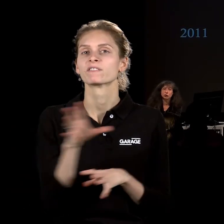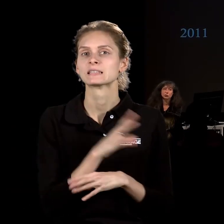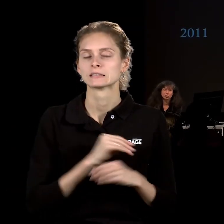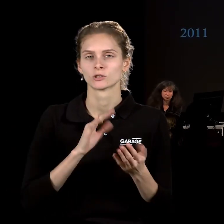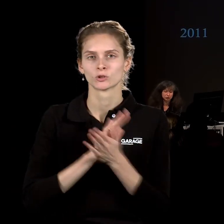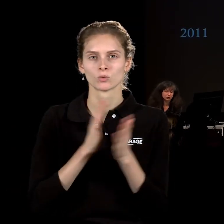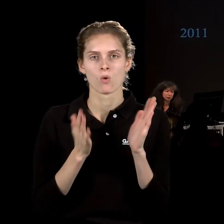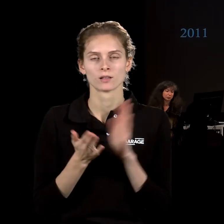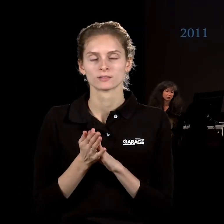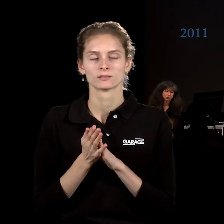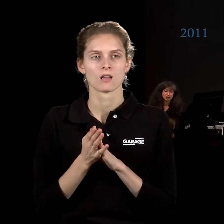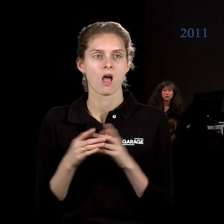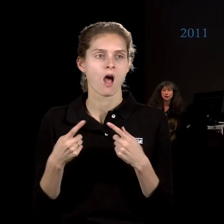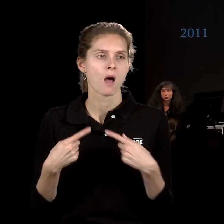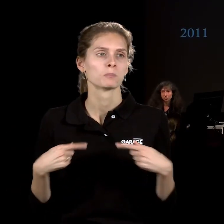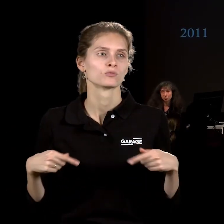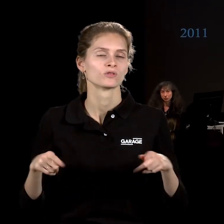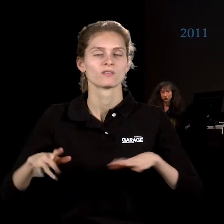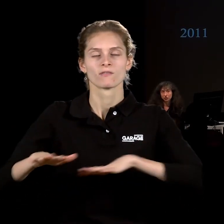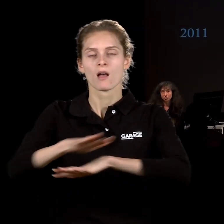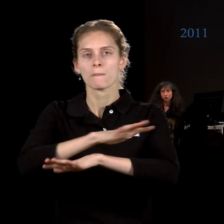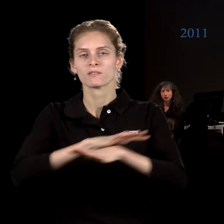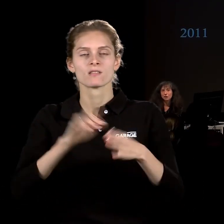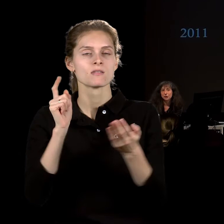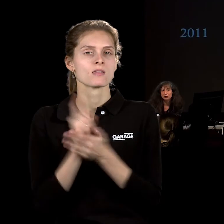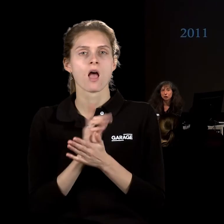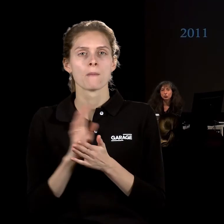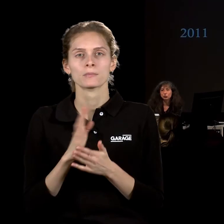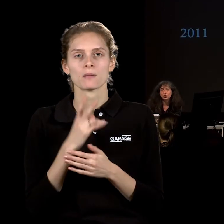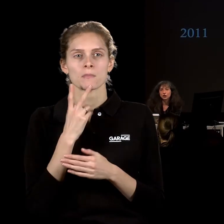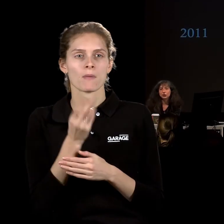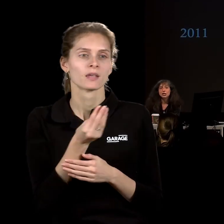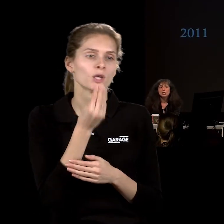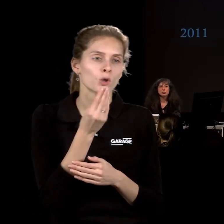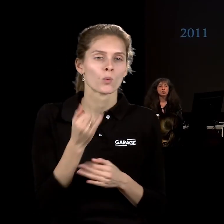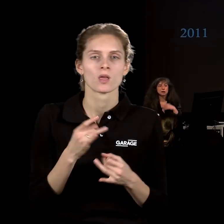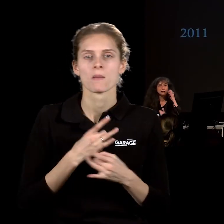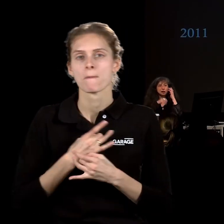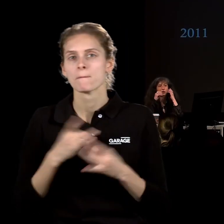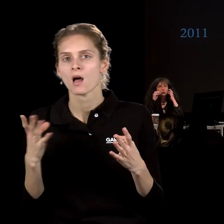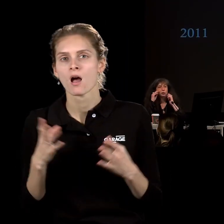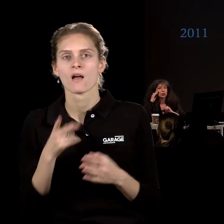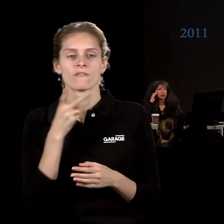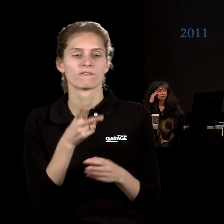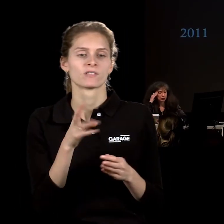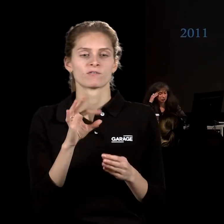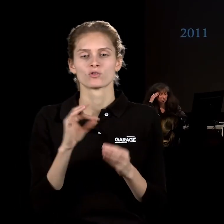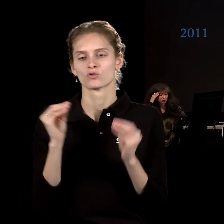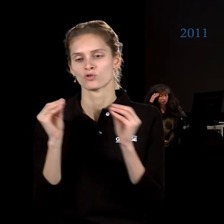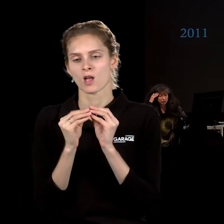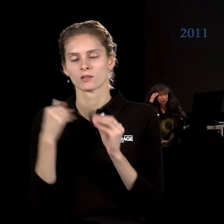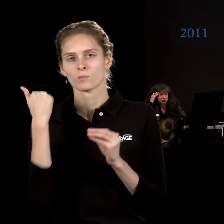ситуации уже необязательно предполагают только некую еду и праздник. В 2010-е годы